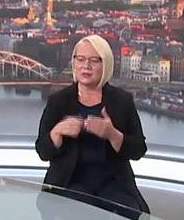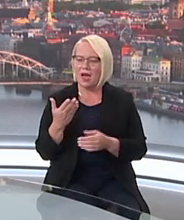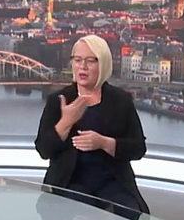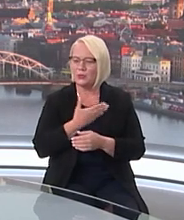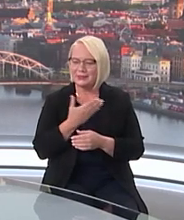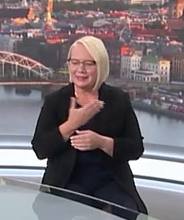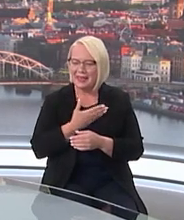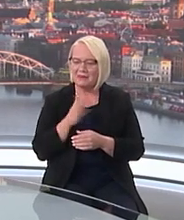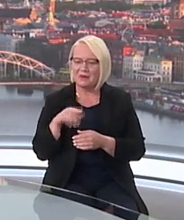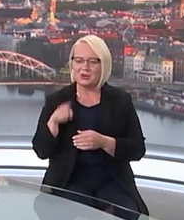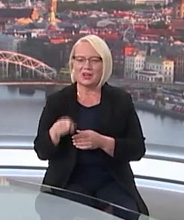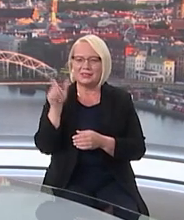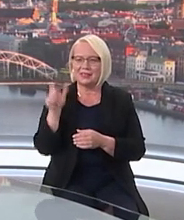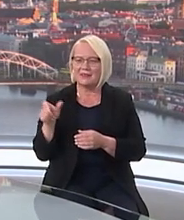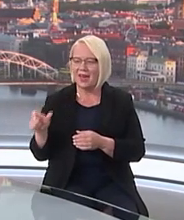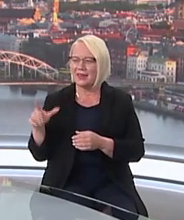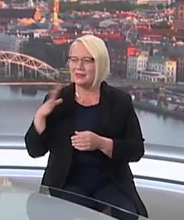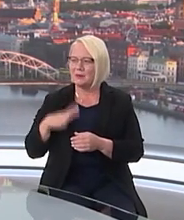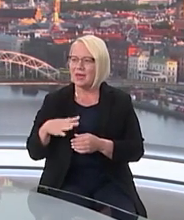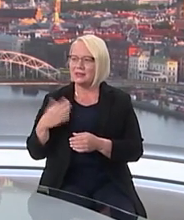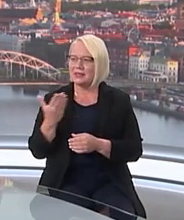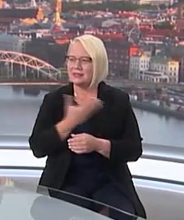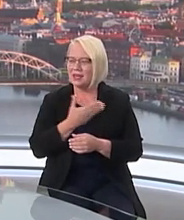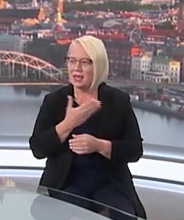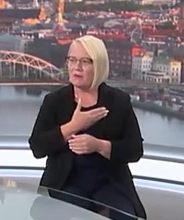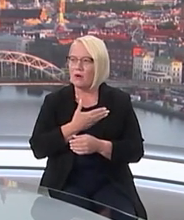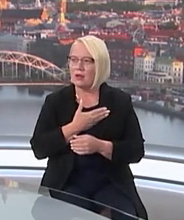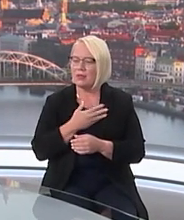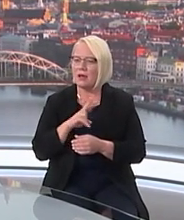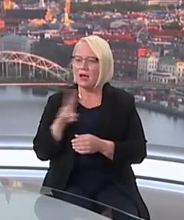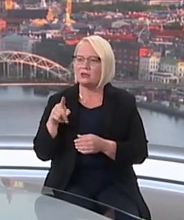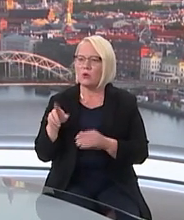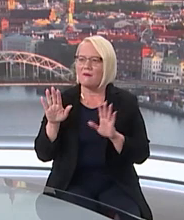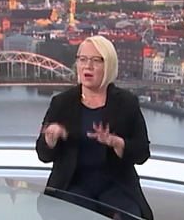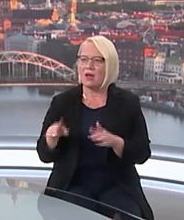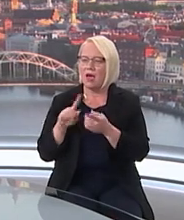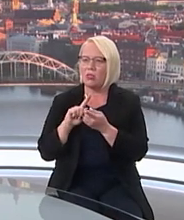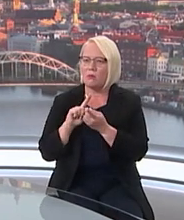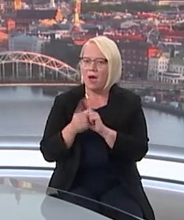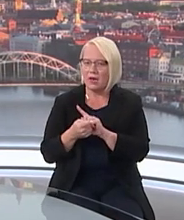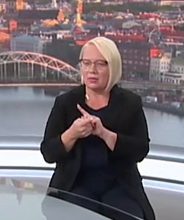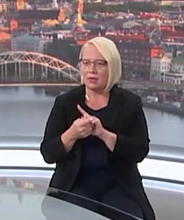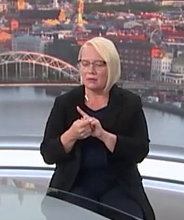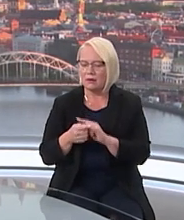varbūt šie cilvēki šobrīd ir spiesti dzīvot, un kā jūs redzat, kas to varētu mainīt?